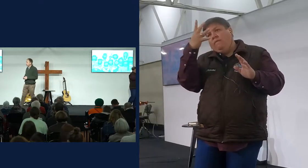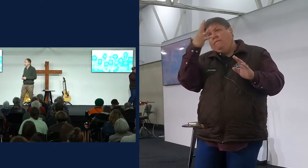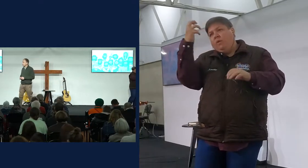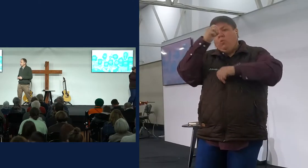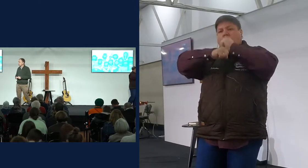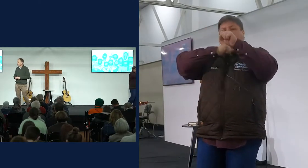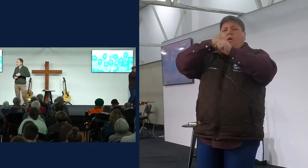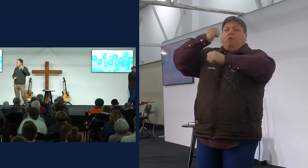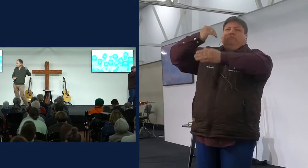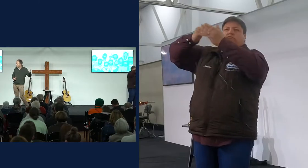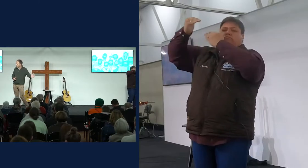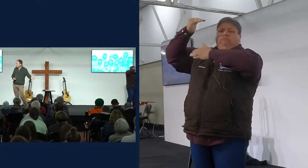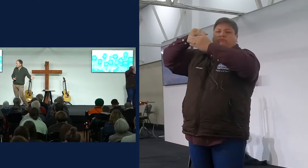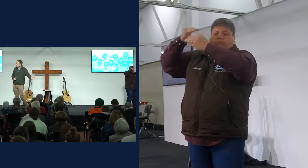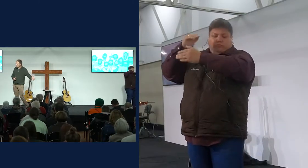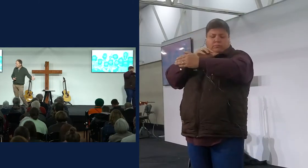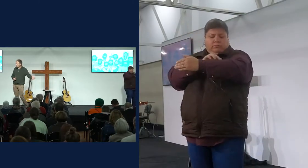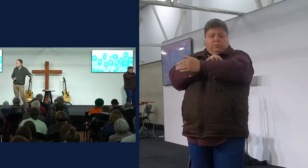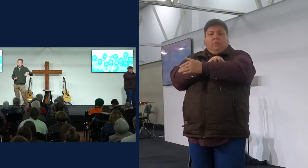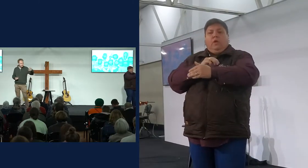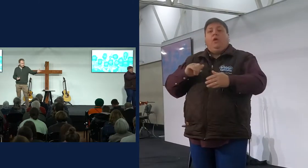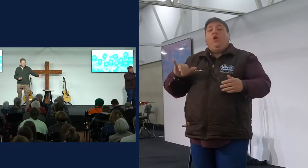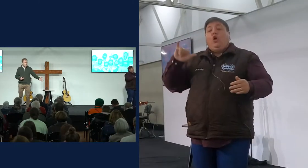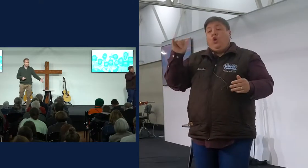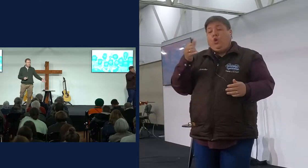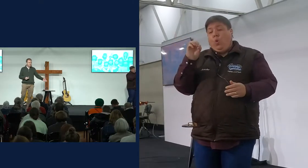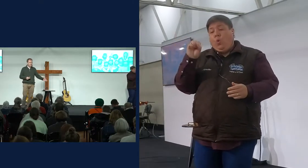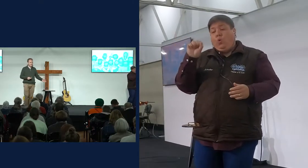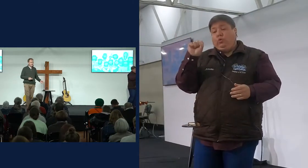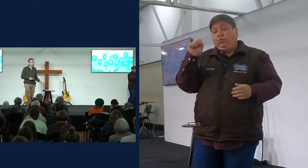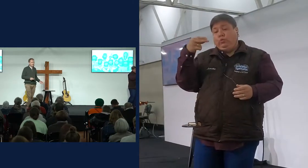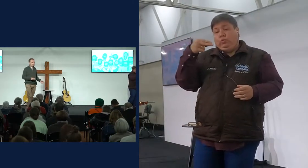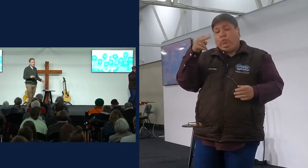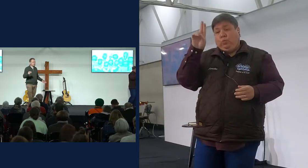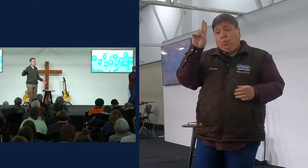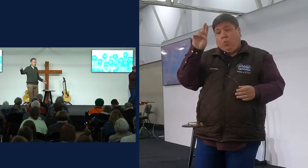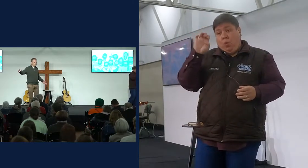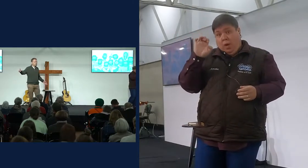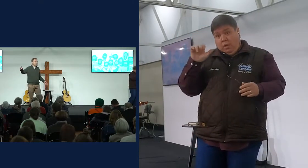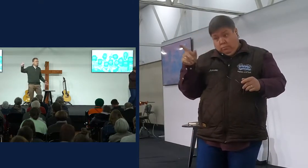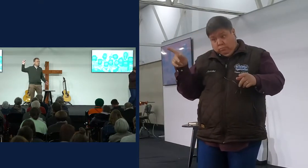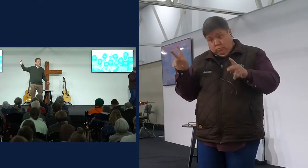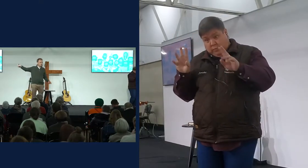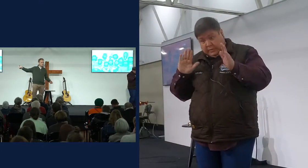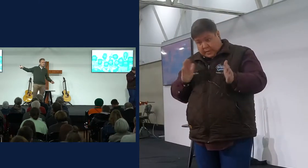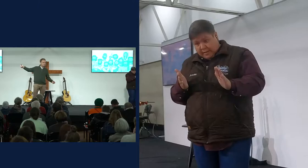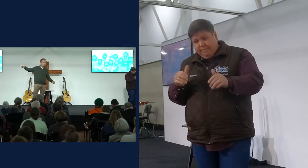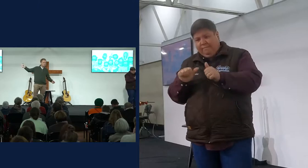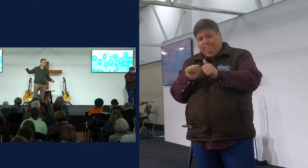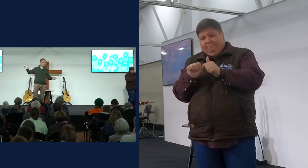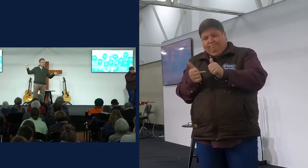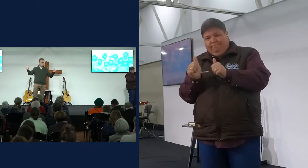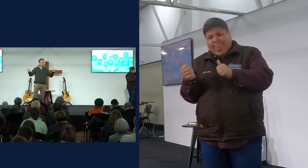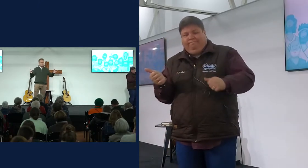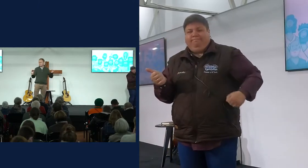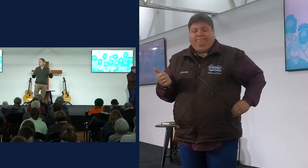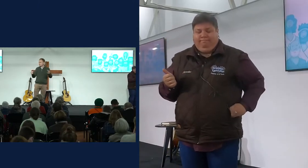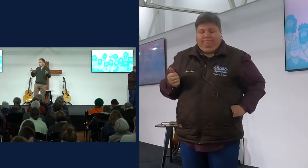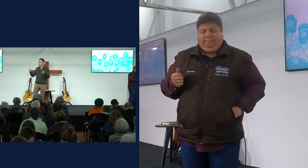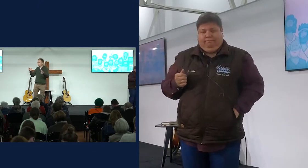Nou, Richters begin na Joshua, toe Joshua gesterf het en Samuel wat gesalf het als koning.